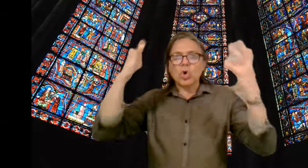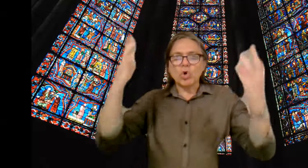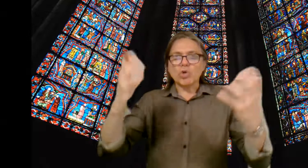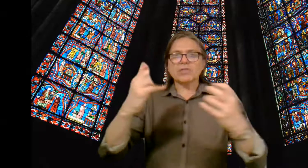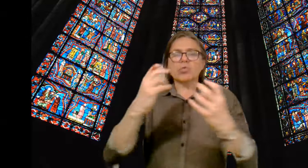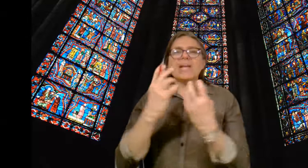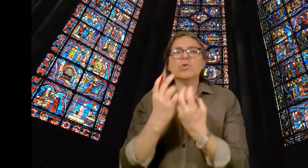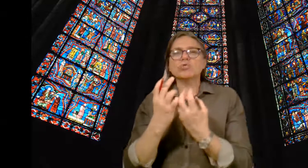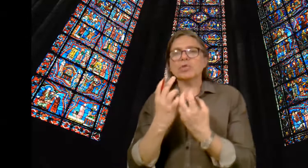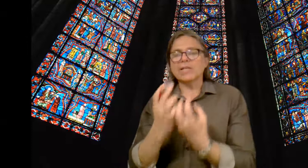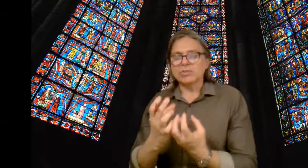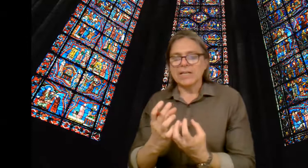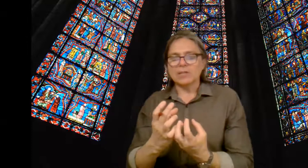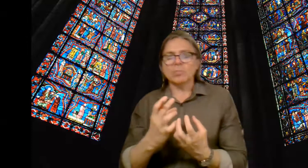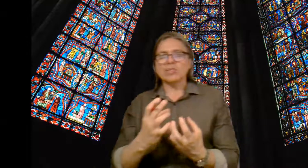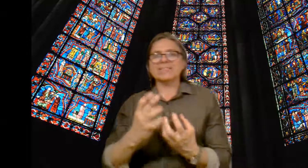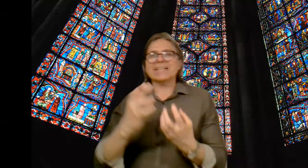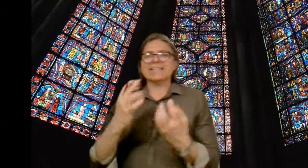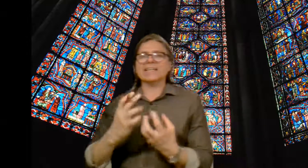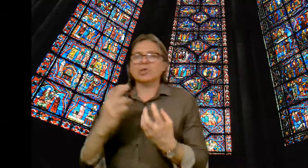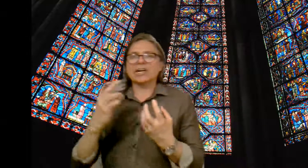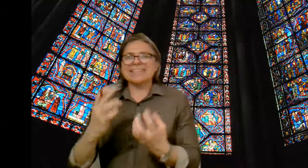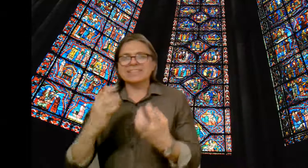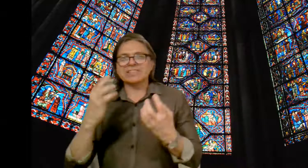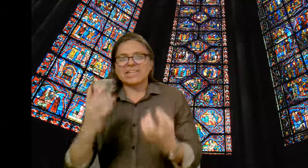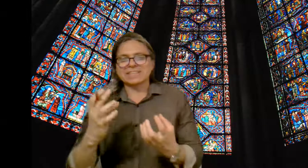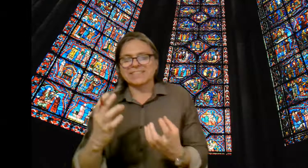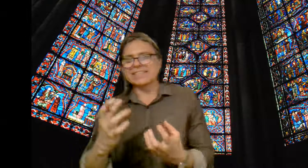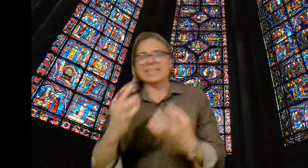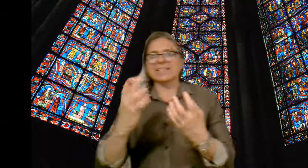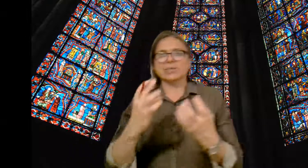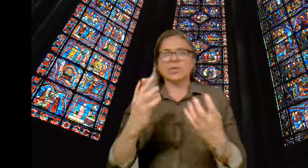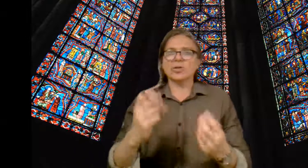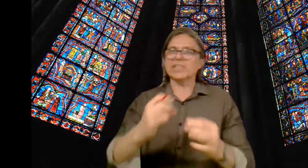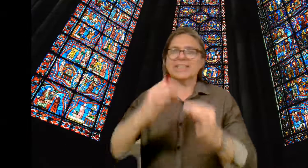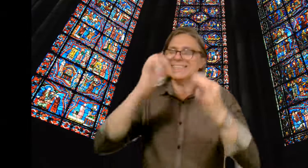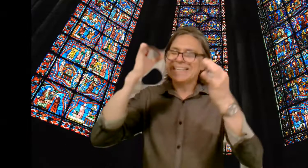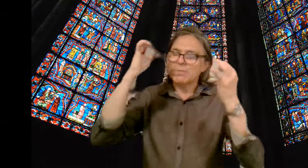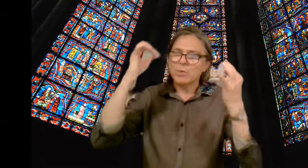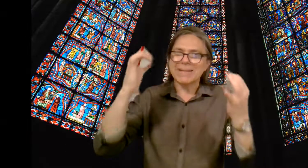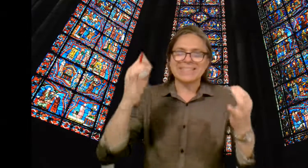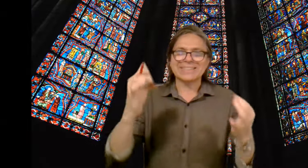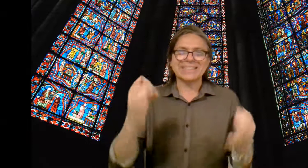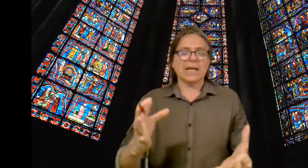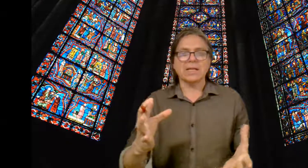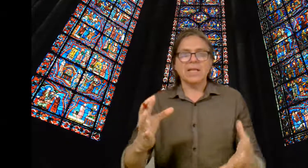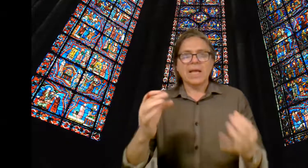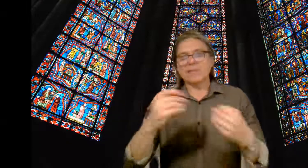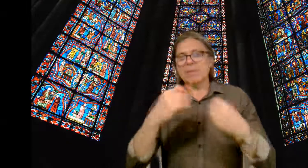colores, una luz no natural, como dice el arquitecto Hans Jansen en Arquitectura Gótica, es el libro magistral. Además,